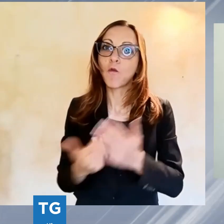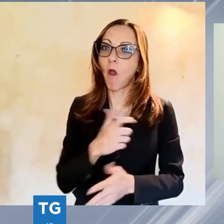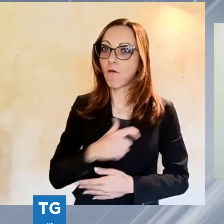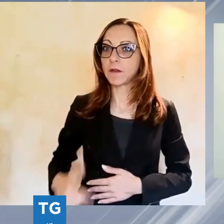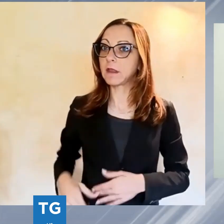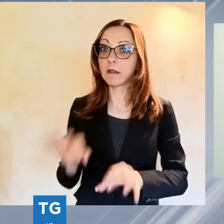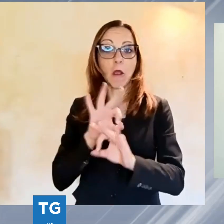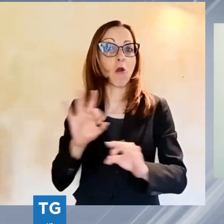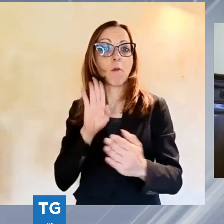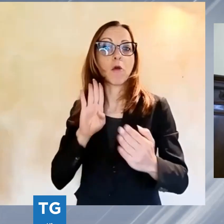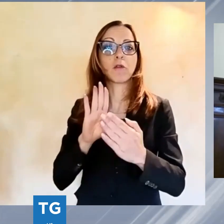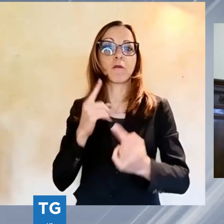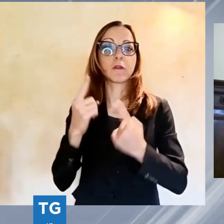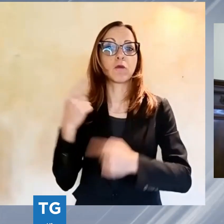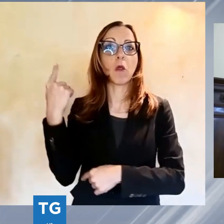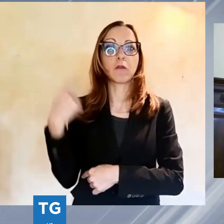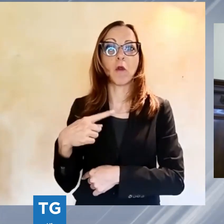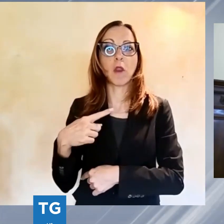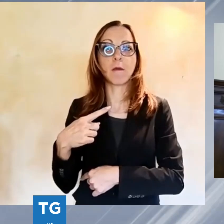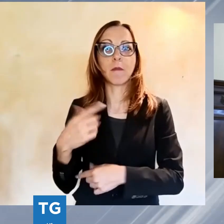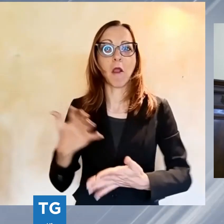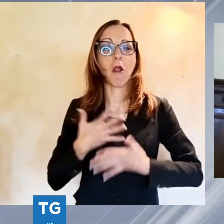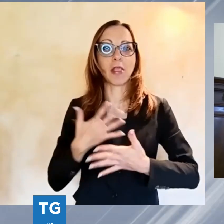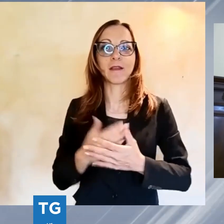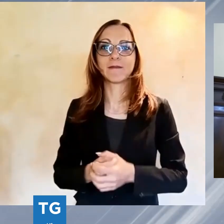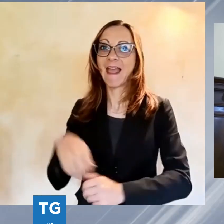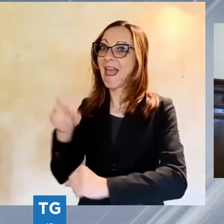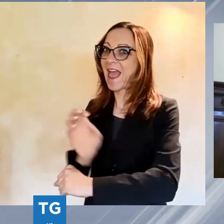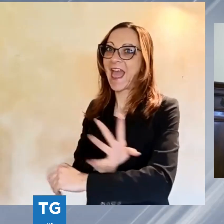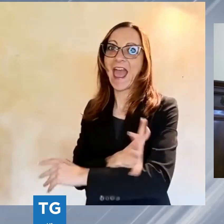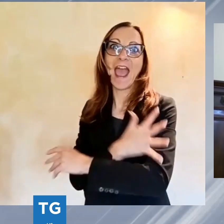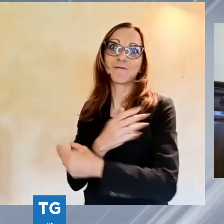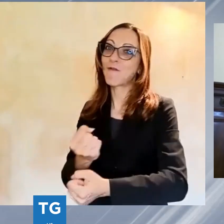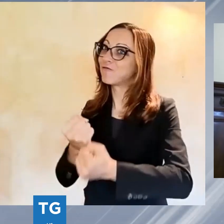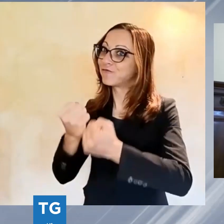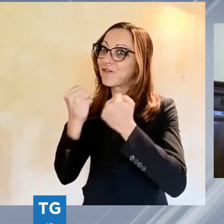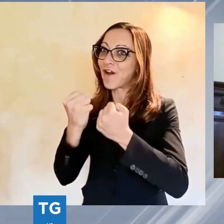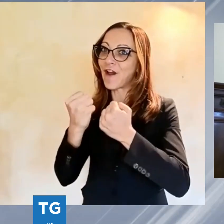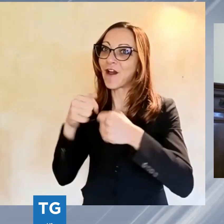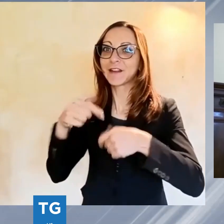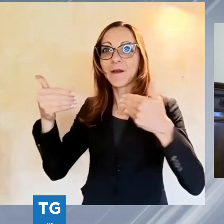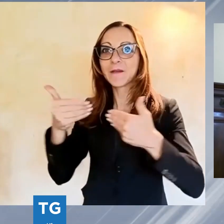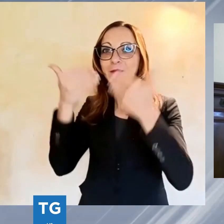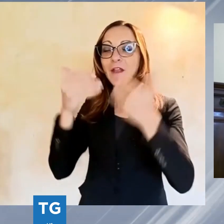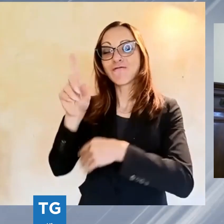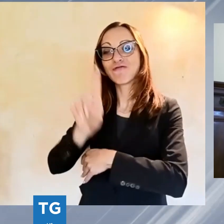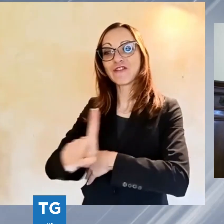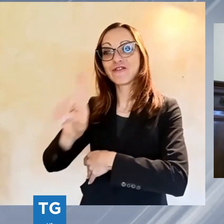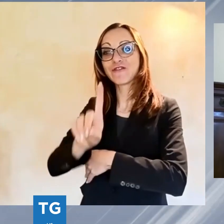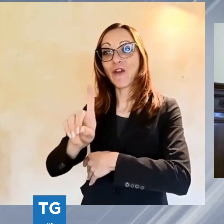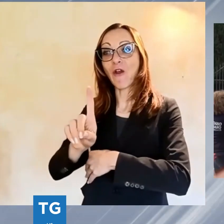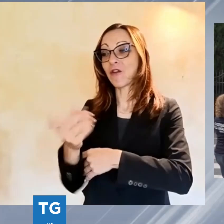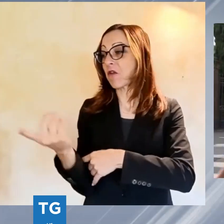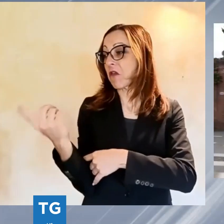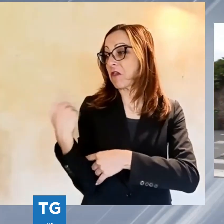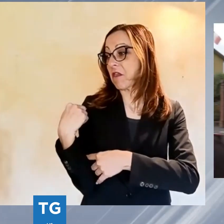giustificato entusiasmo. Un'emozione indescrivibile questa mattina, il giorno dopo lo spoglio, il giorno